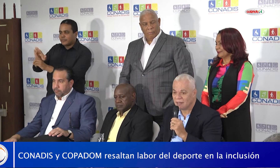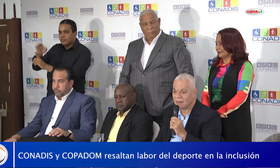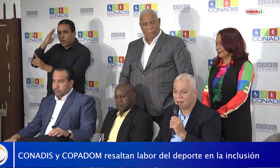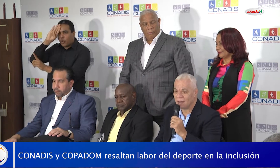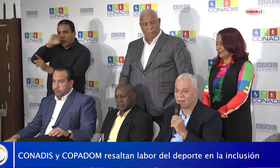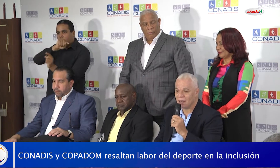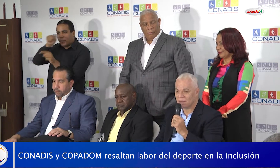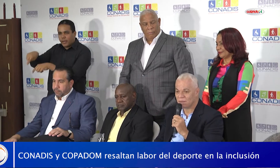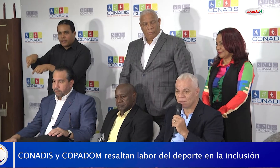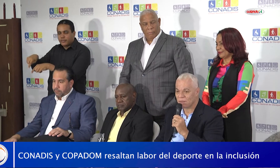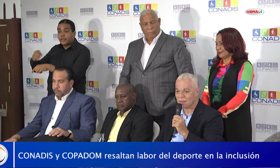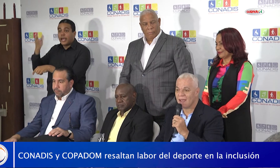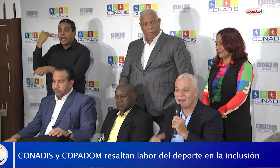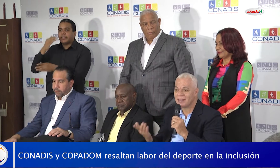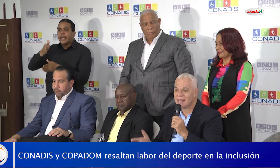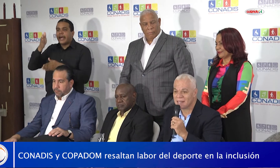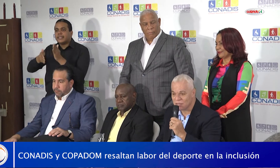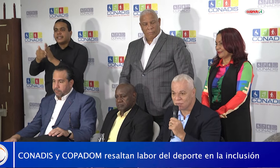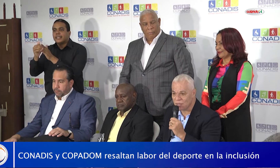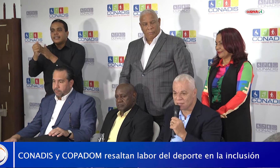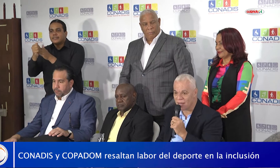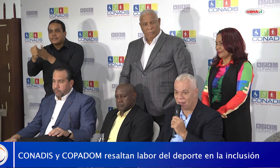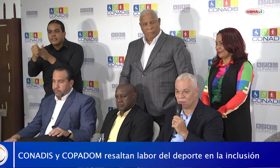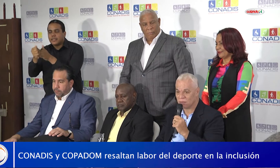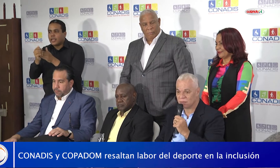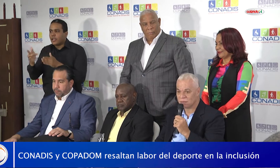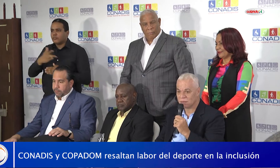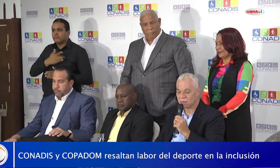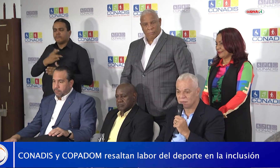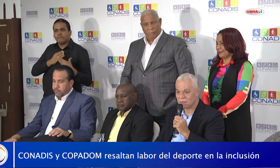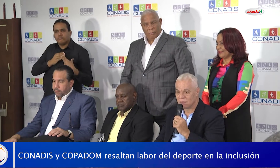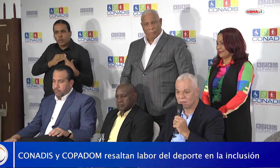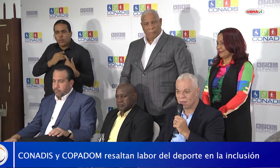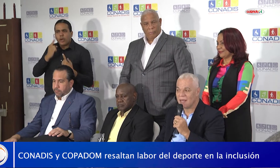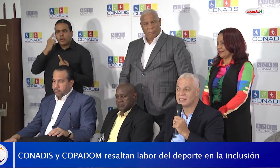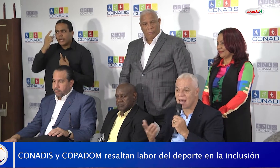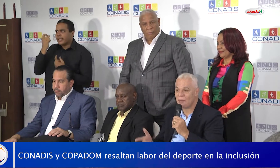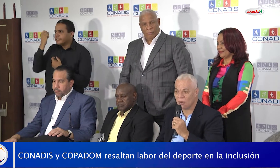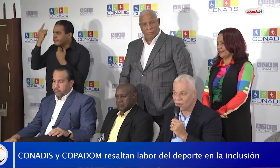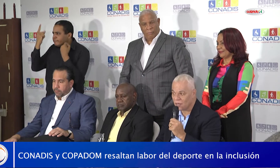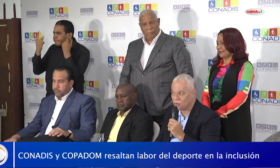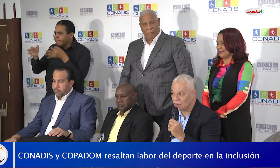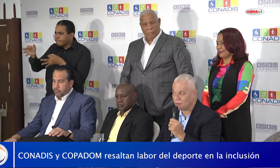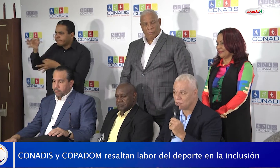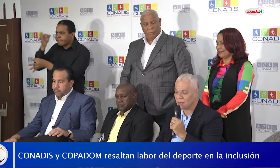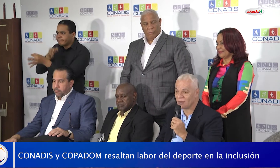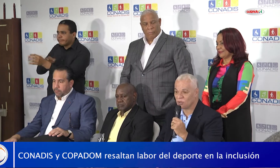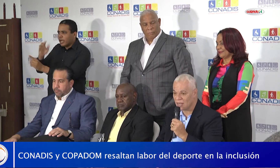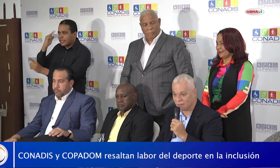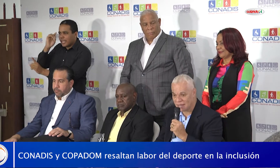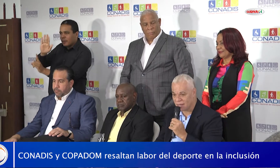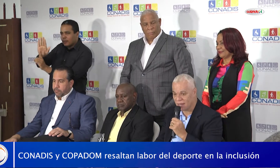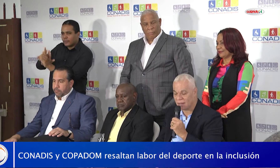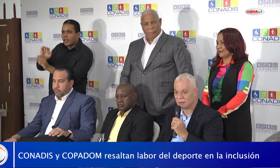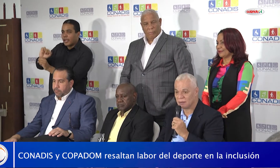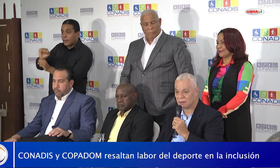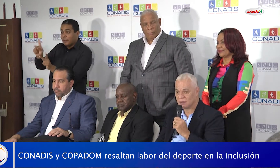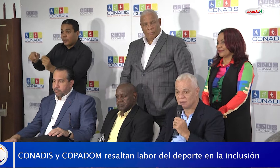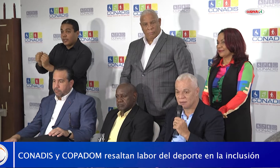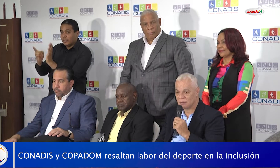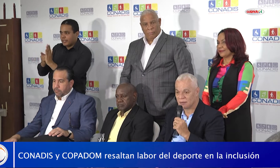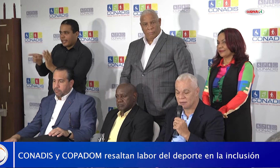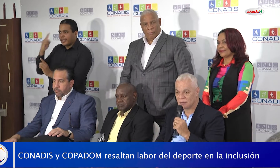él fue atleta guía, él está sensibilizado, él sabe lo que es una persona con discapacidad.